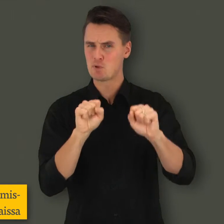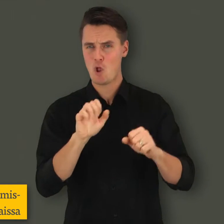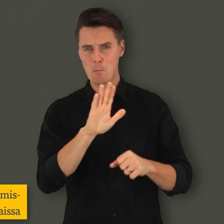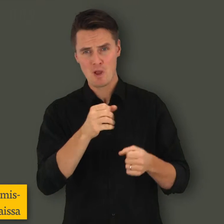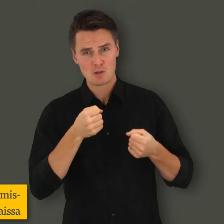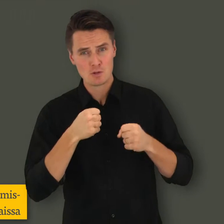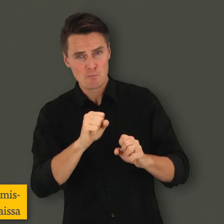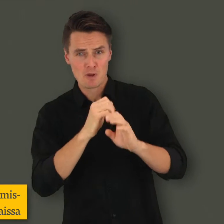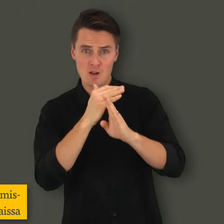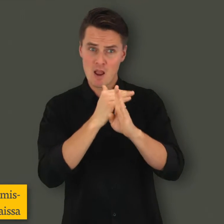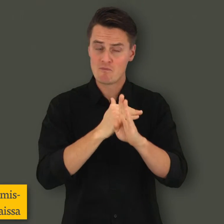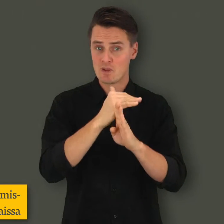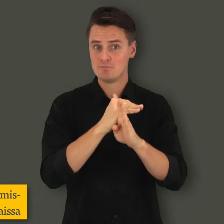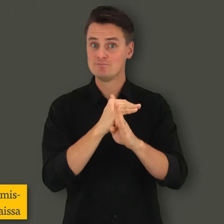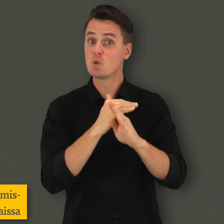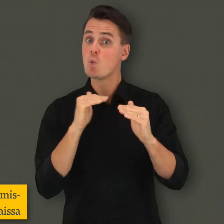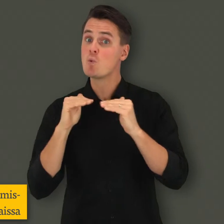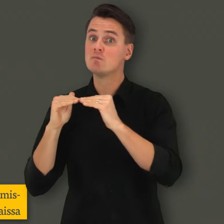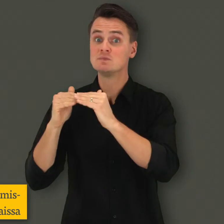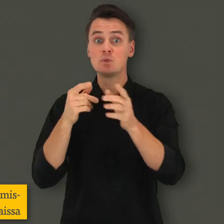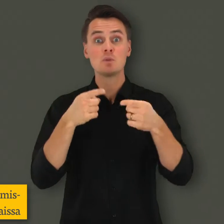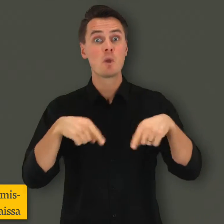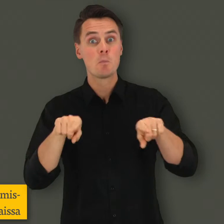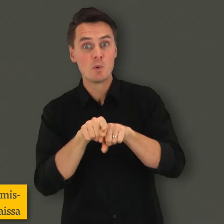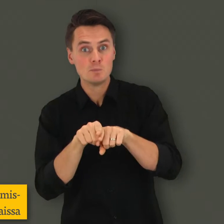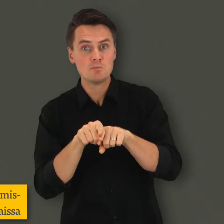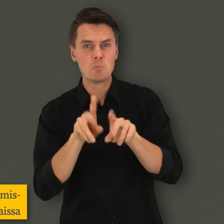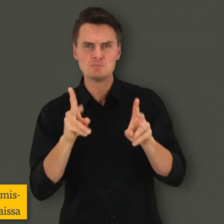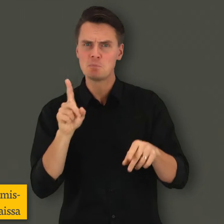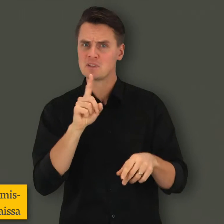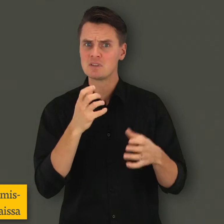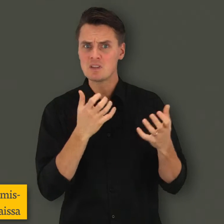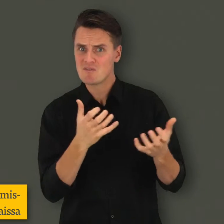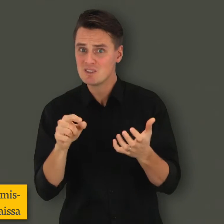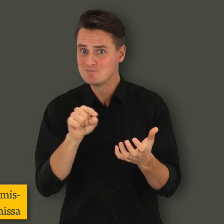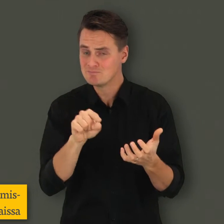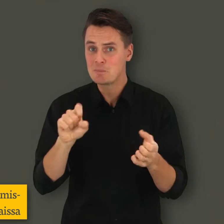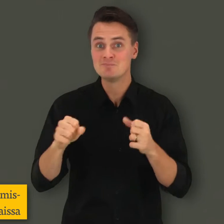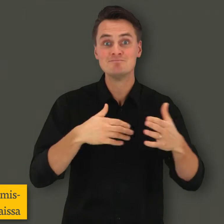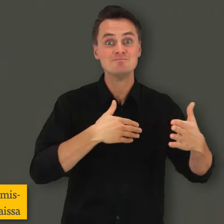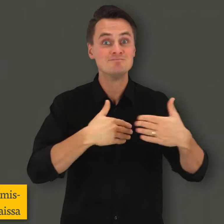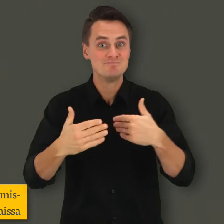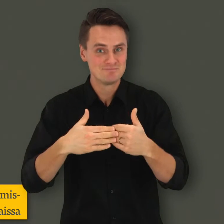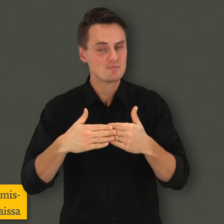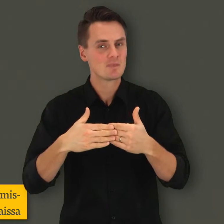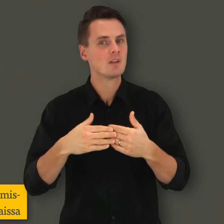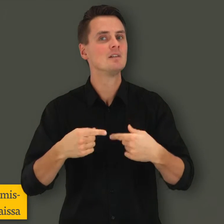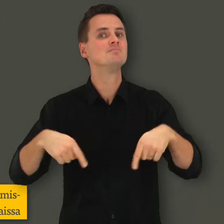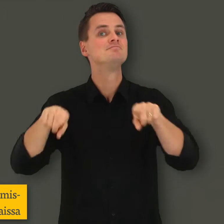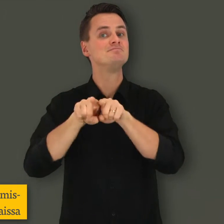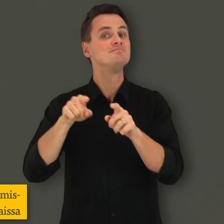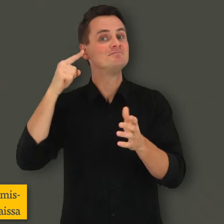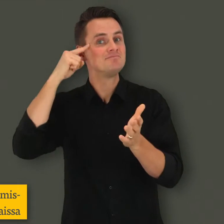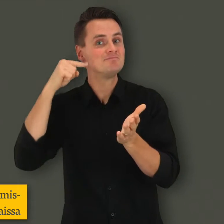on arvioitava yhdenvertaisuuden toteutumista toiminnastaan ja ryhdyttävä tarvittaviin toimenpiteisiin